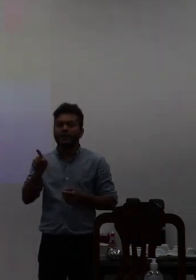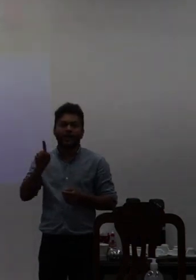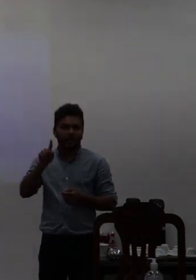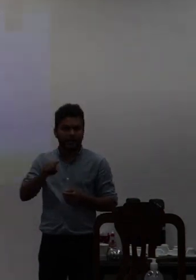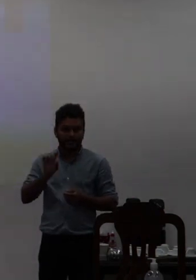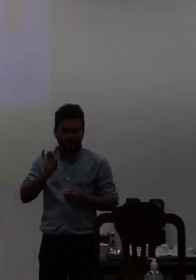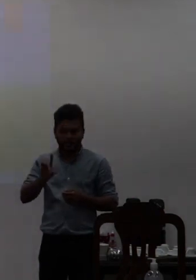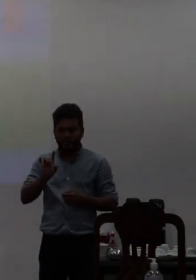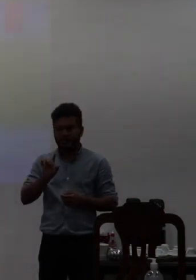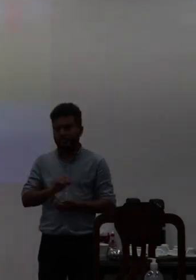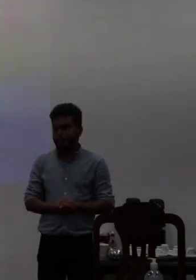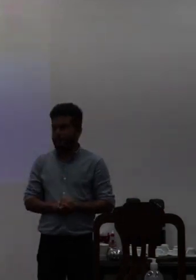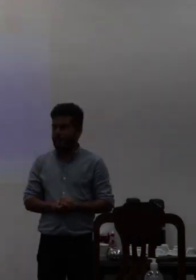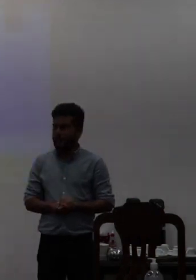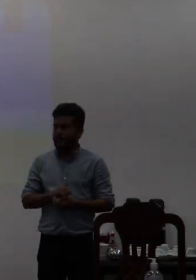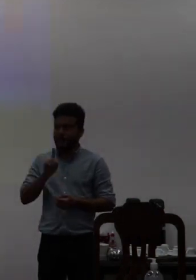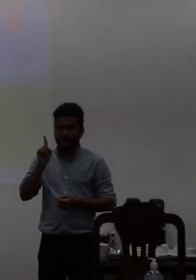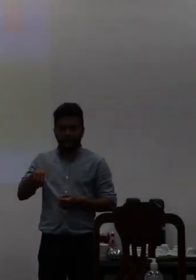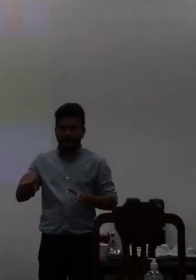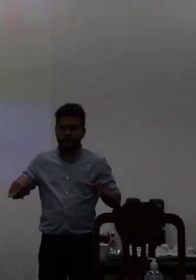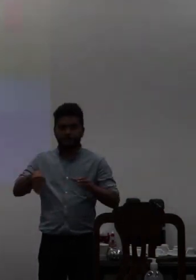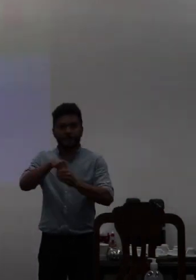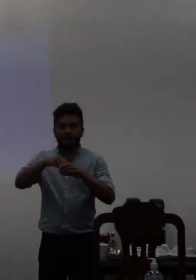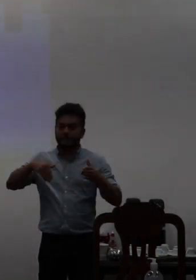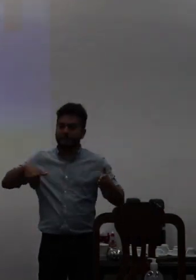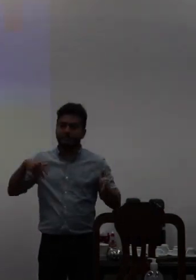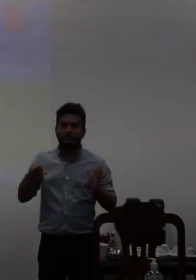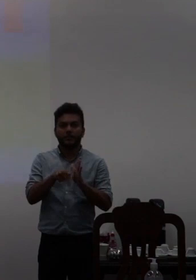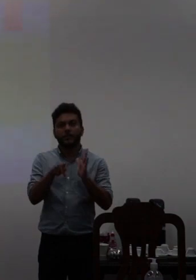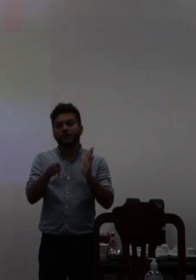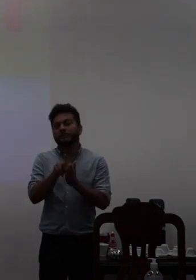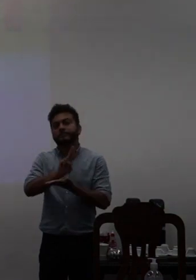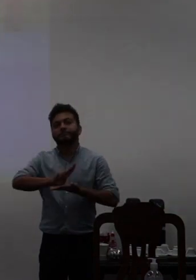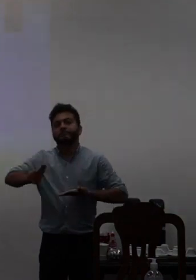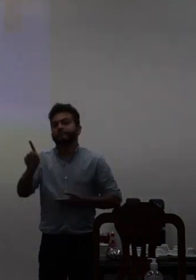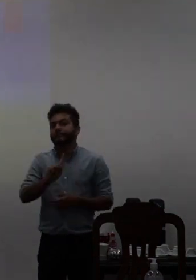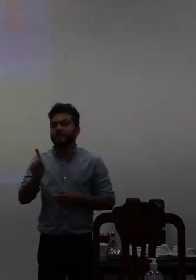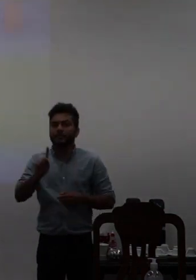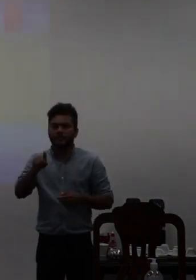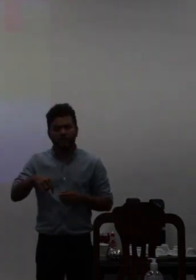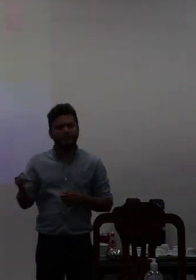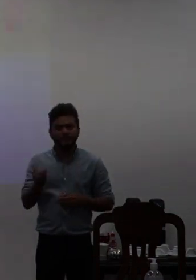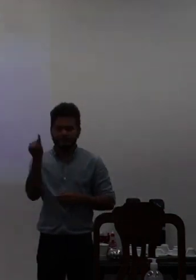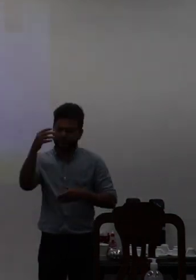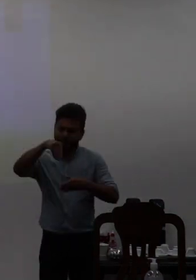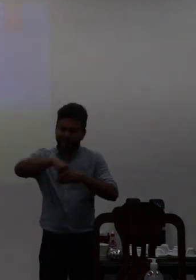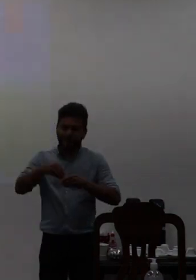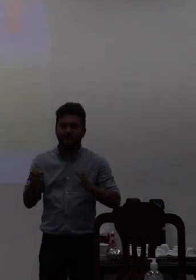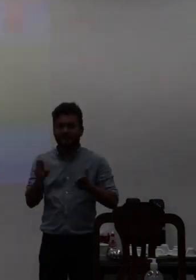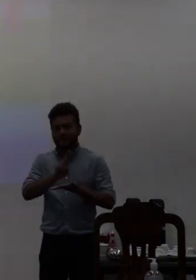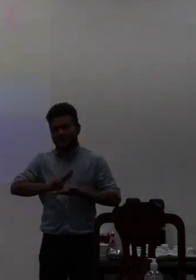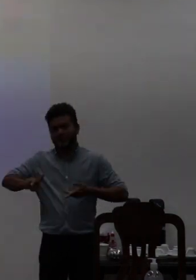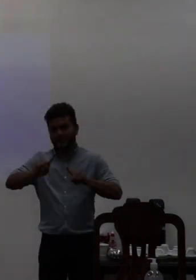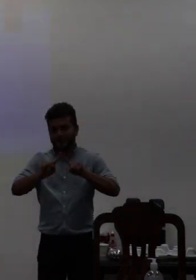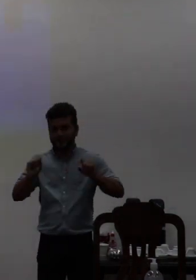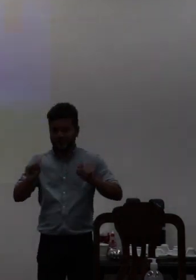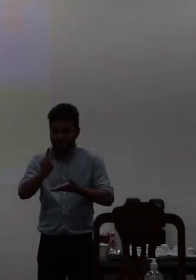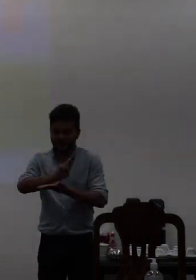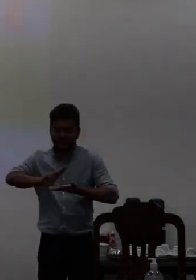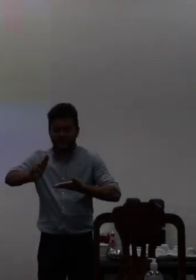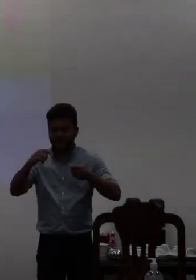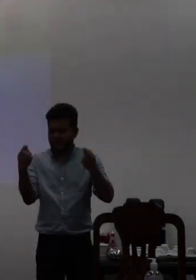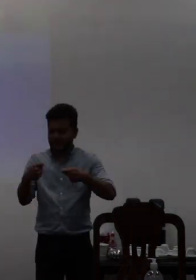é uma peça exclusivamente da universidade é peça muito importante para a universidade mas a universidade ela precisa